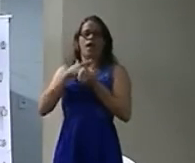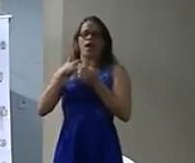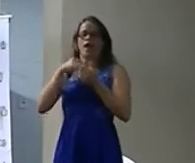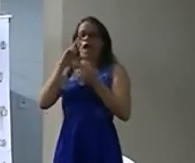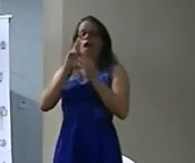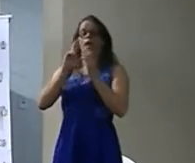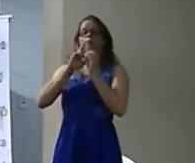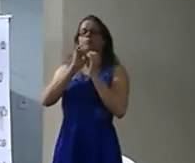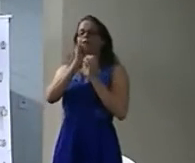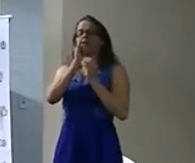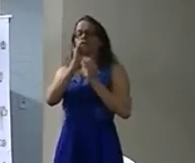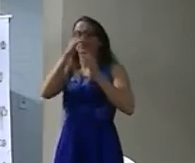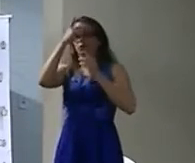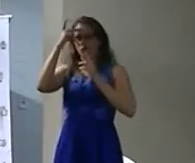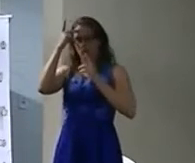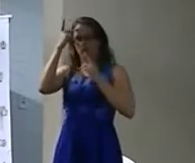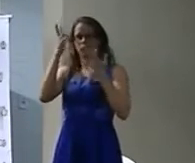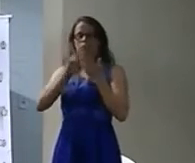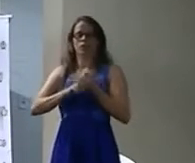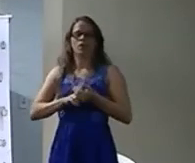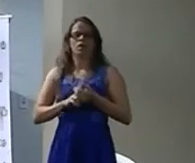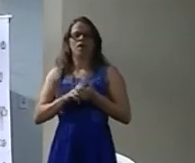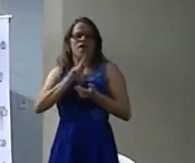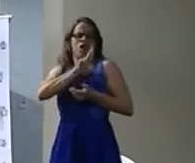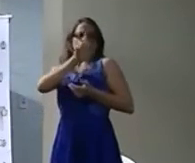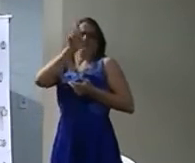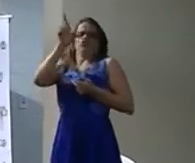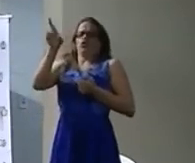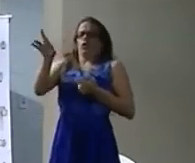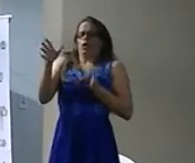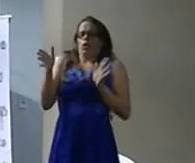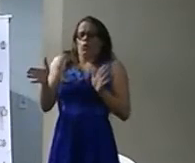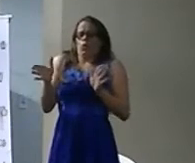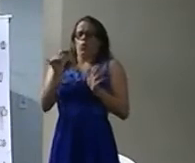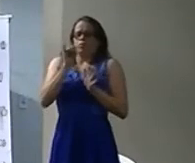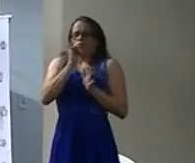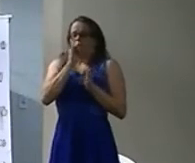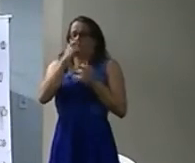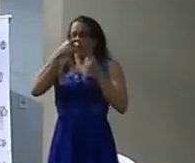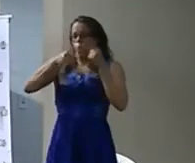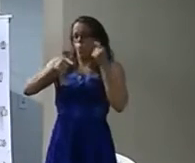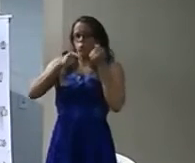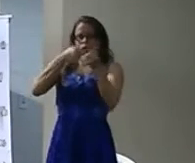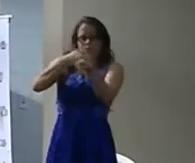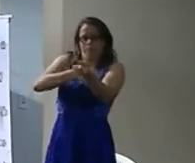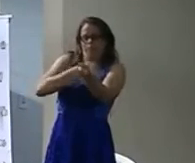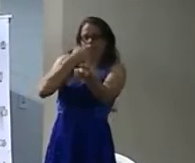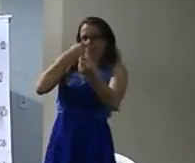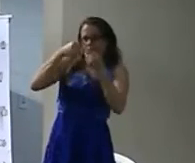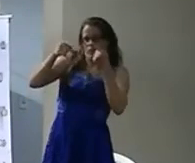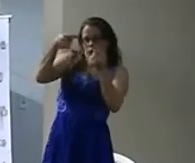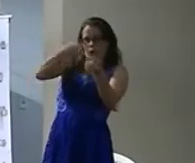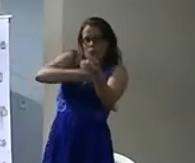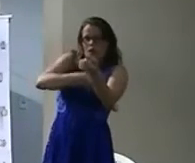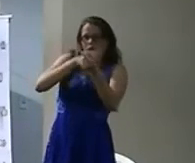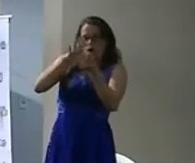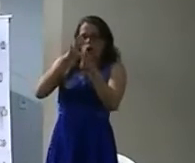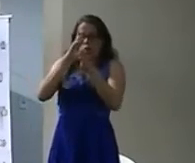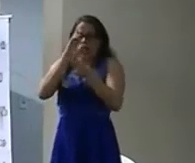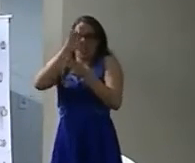todo o assunto Está na mão do intérprete Ninguém Ah, mas não tem ética Qual é a ética que se manda? Se não tem outra pessoa Lá dentro para discutir Questionar Saber se ele está